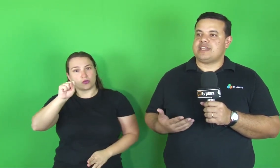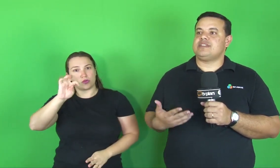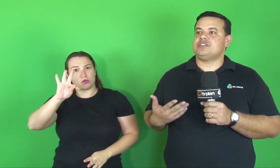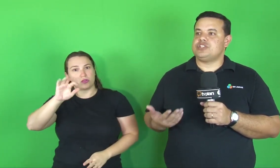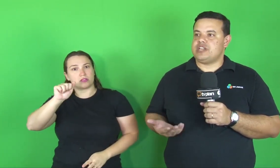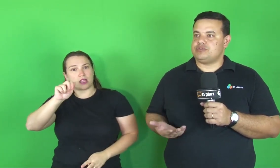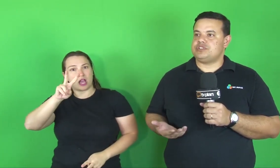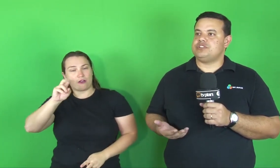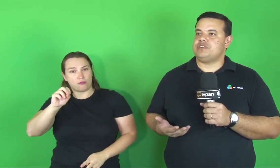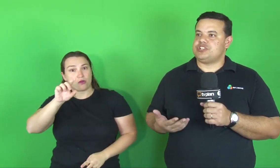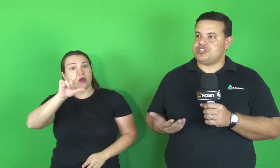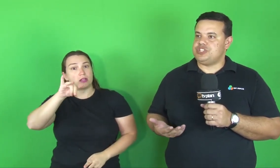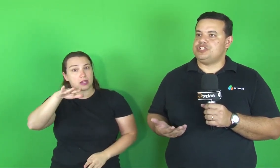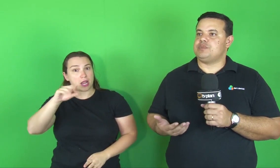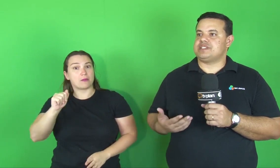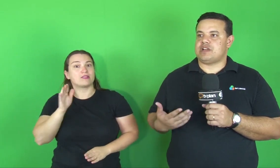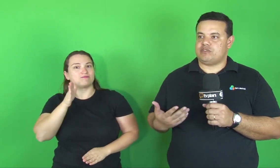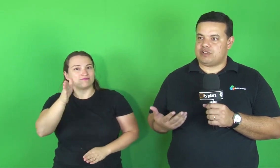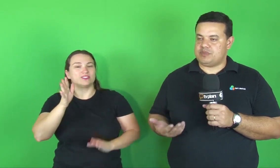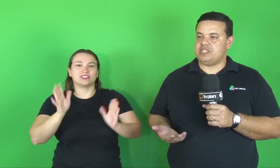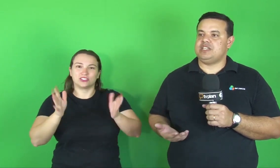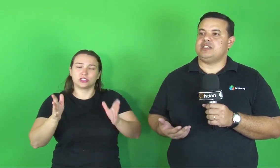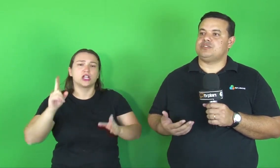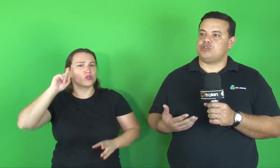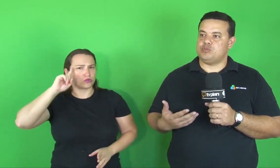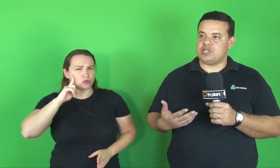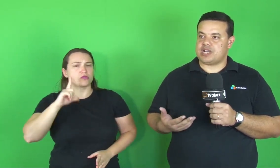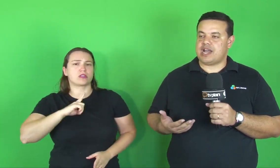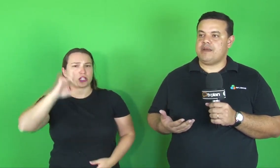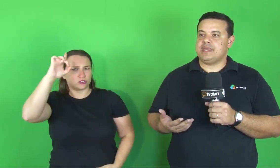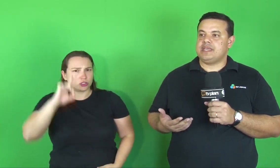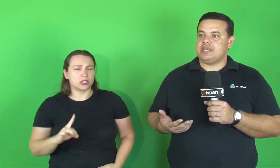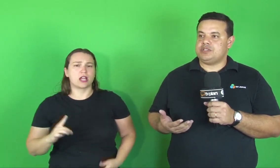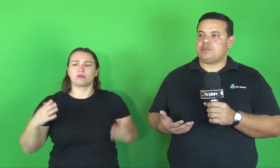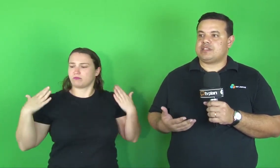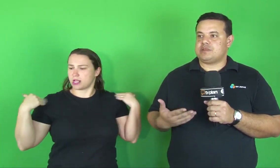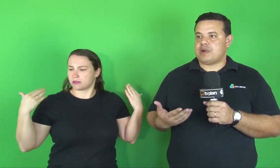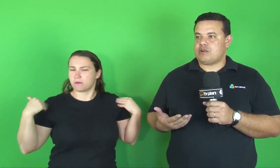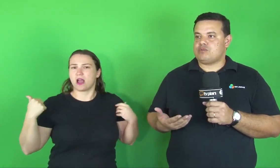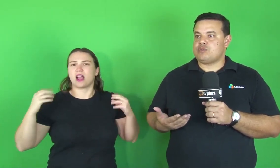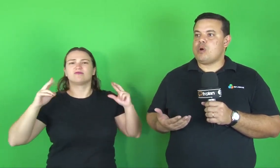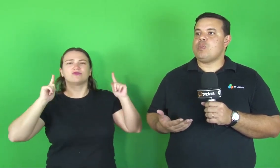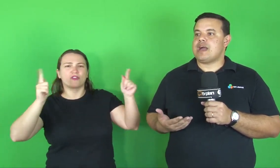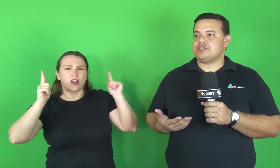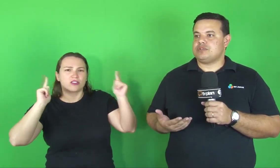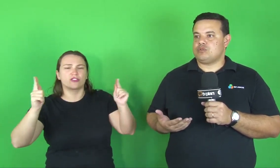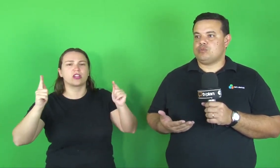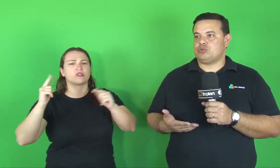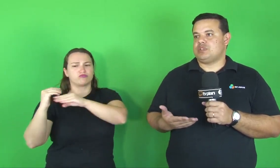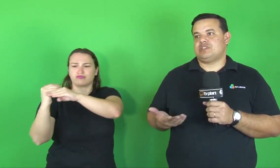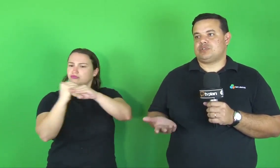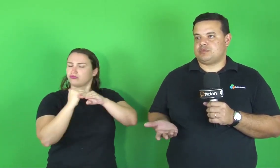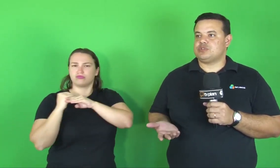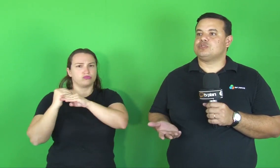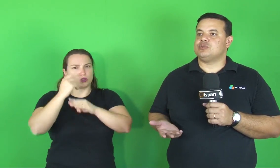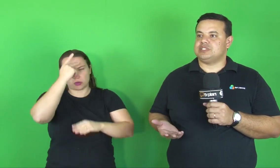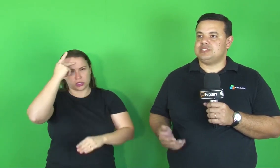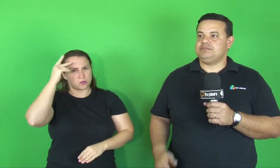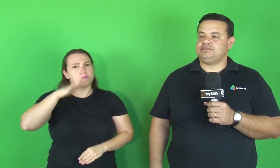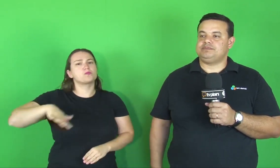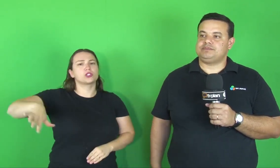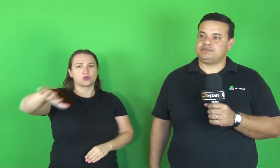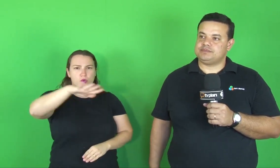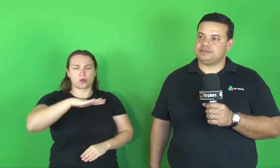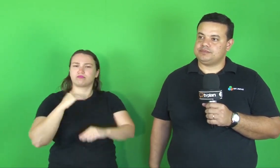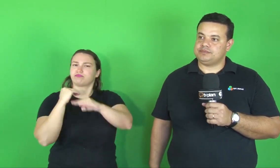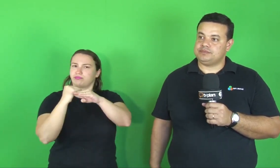os surdos têm esse direito de se divertir, de passear com a família, de se comunicar e de participar com igualdade, como todas as outras pessoas. Podemos,